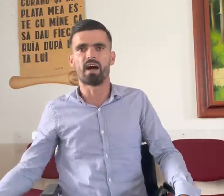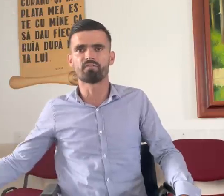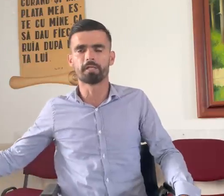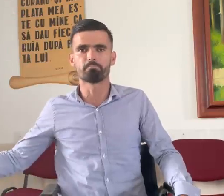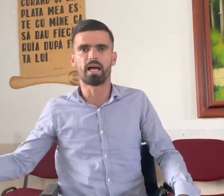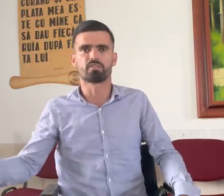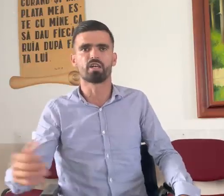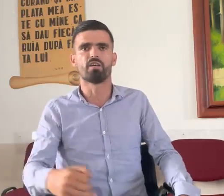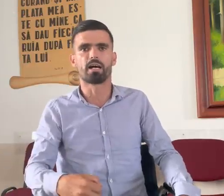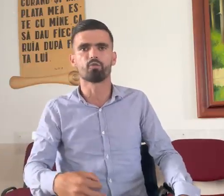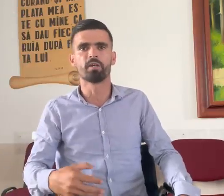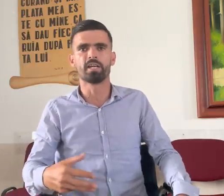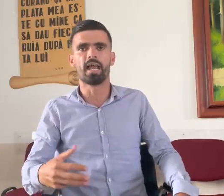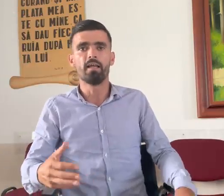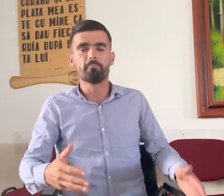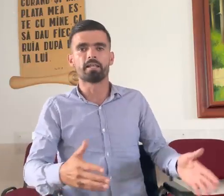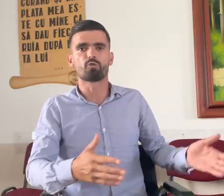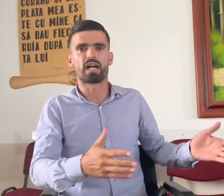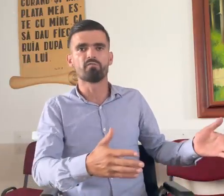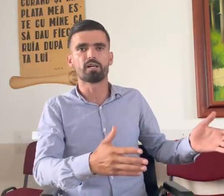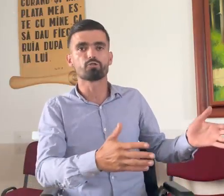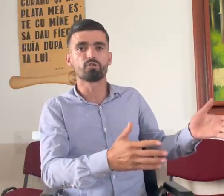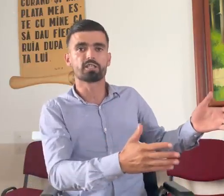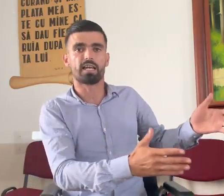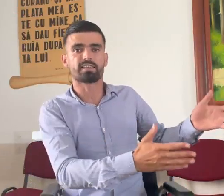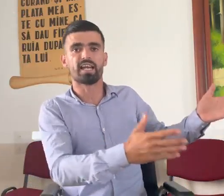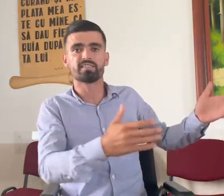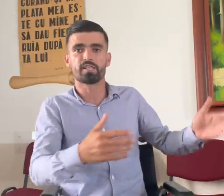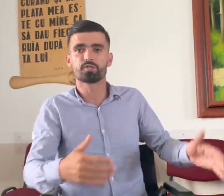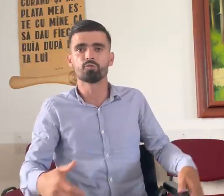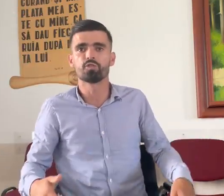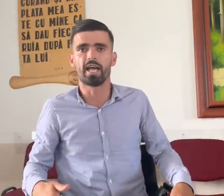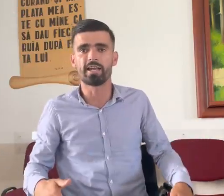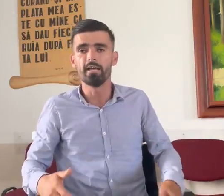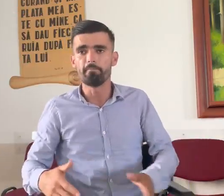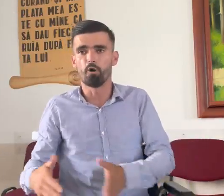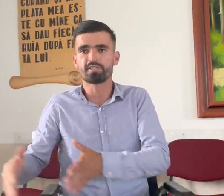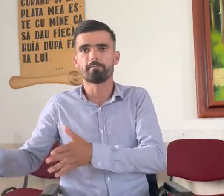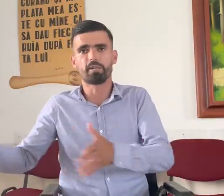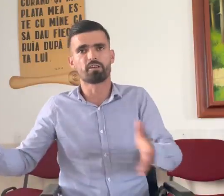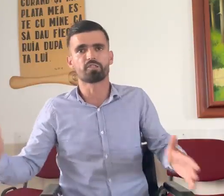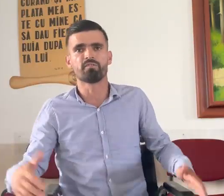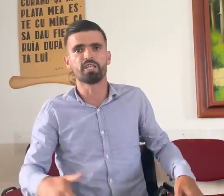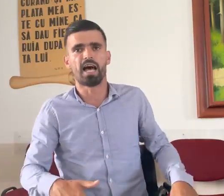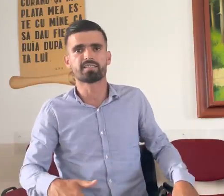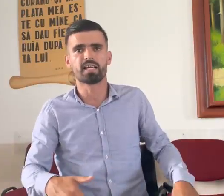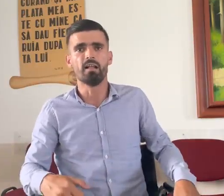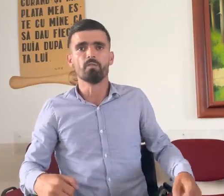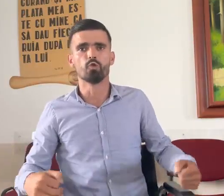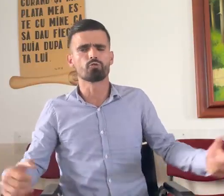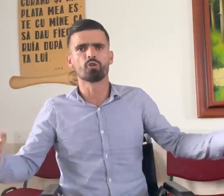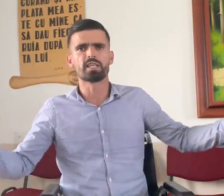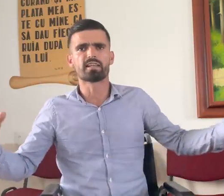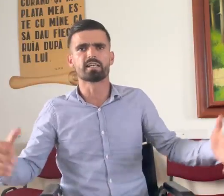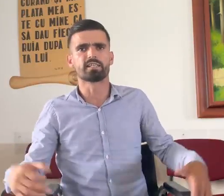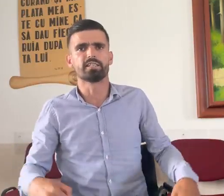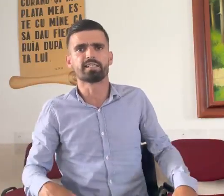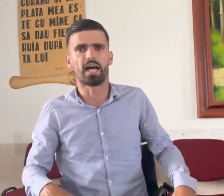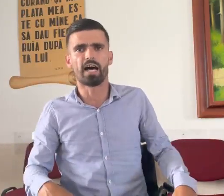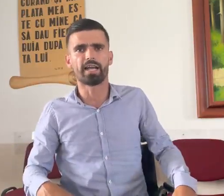va întâmpla ceva cu mine, pentru că am văzut că la 31 de ani poți să pleci din viață. Nu contează cât de tare